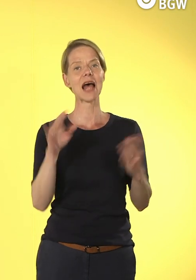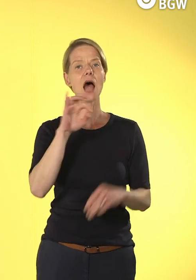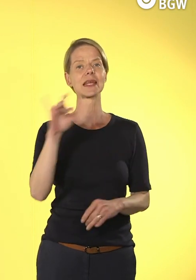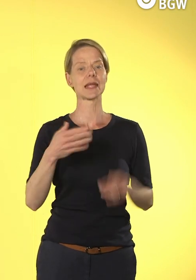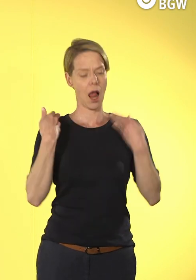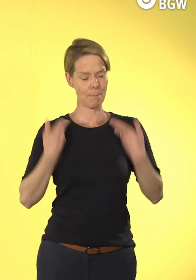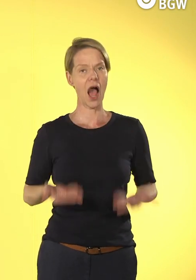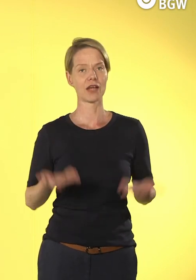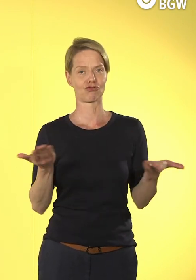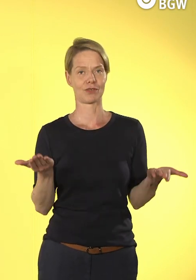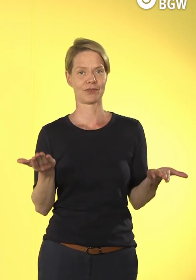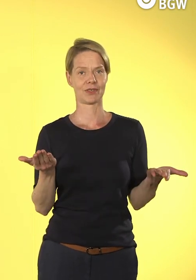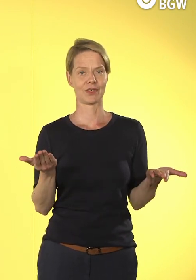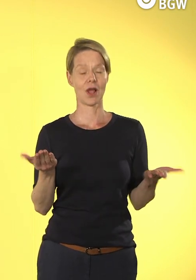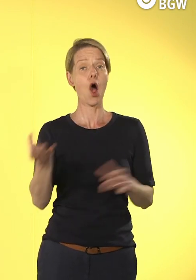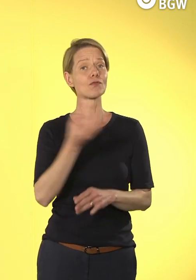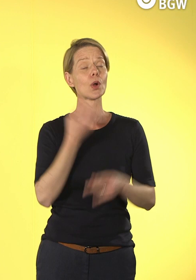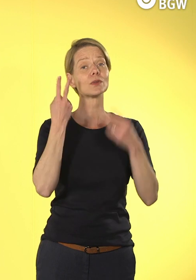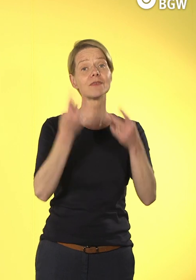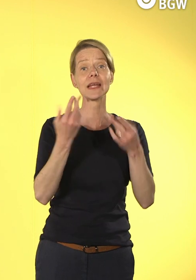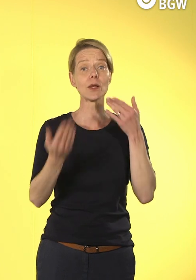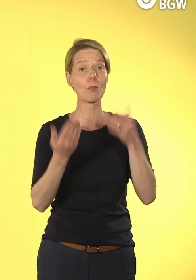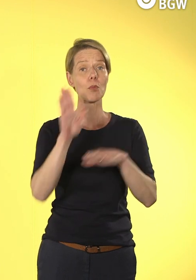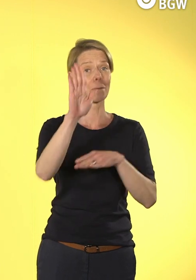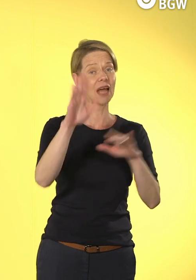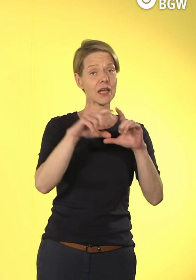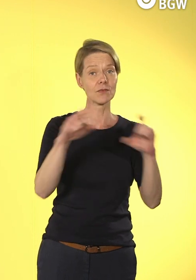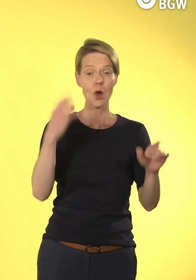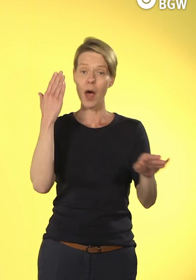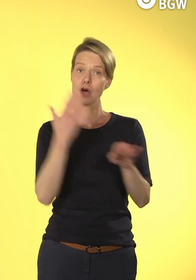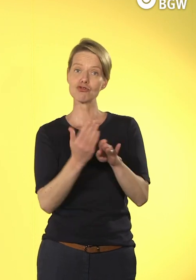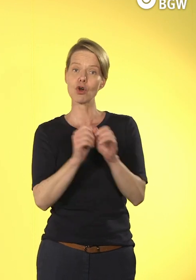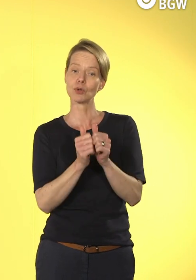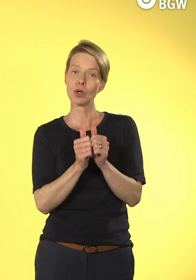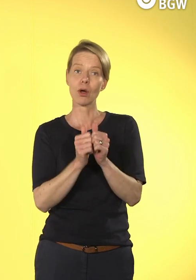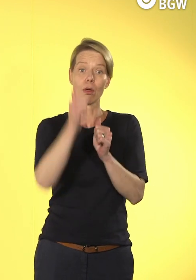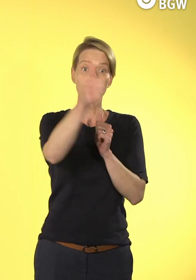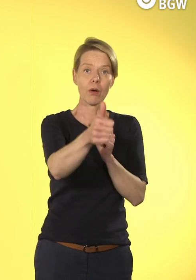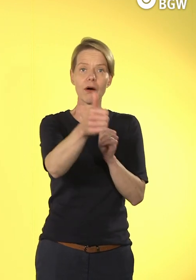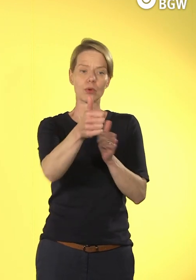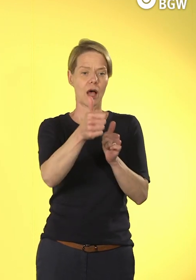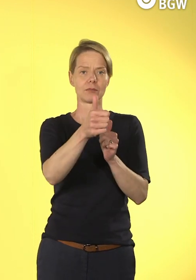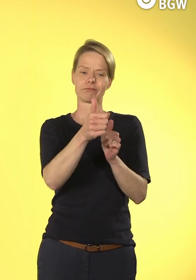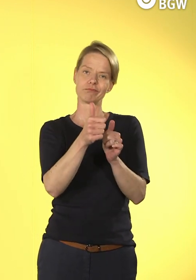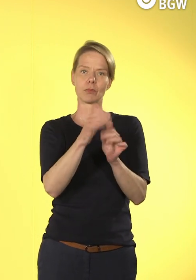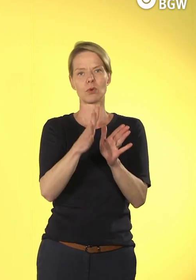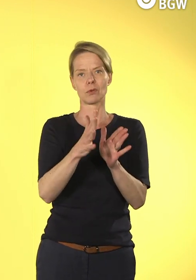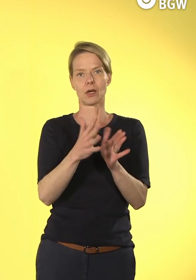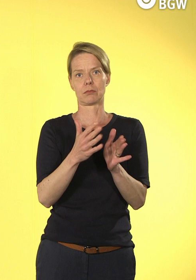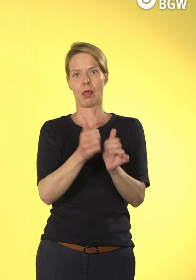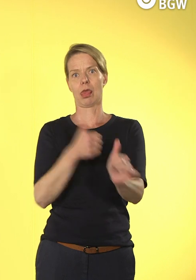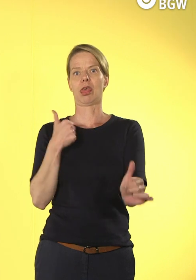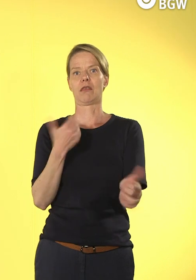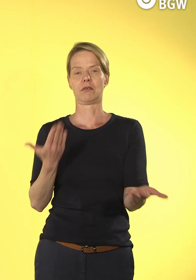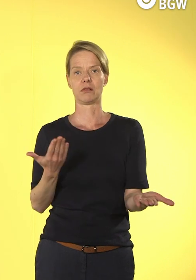in seiner Bedeutung. Also das können Sie beantworten mit Ja oder Nein, würde uns interessieren. Und falls ein Ja da ist, würde